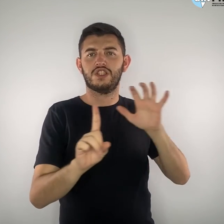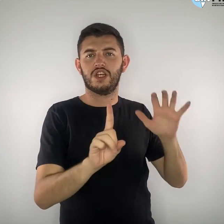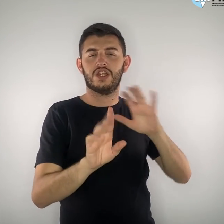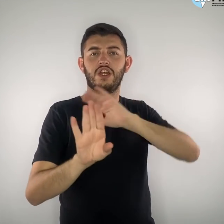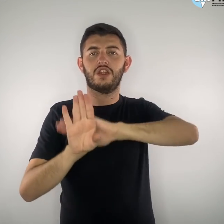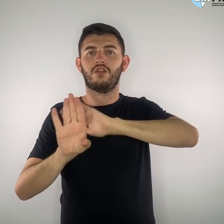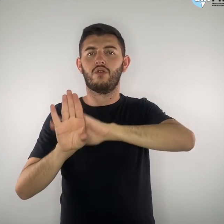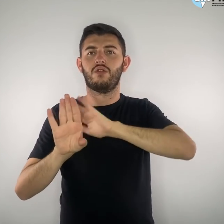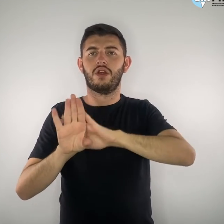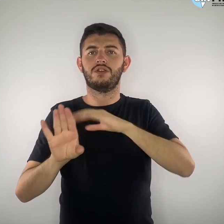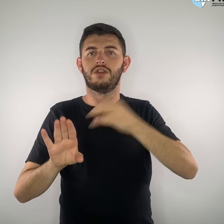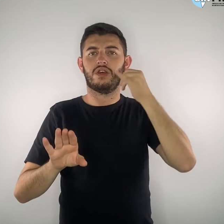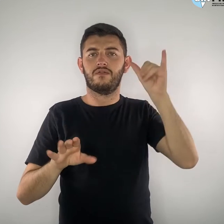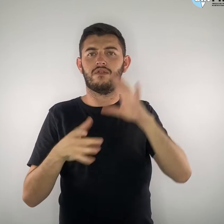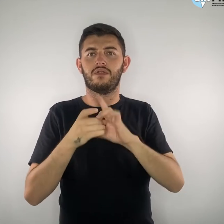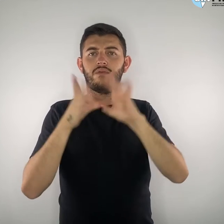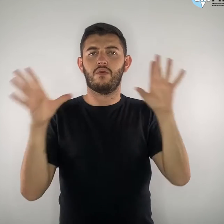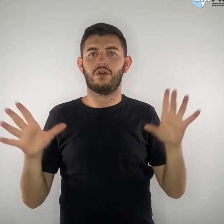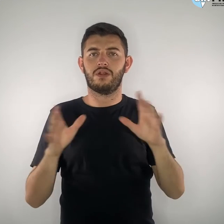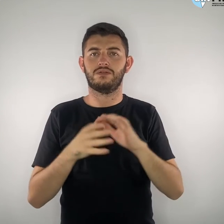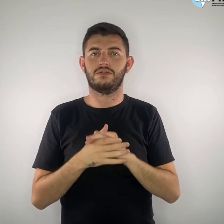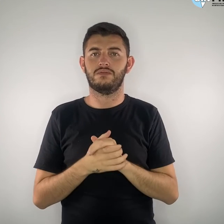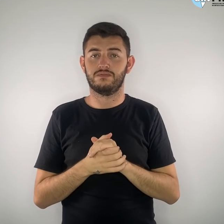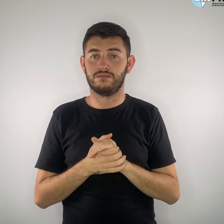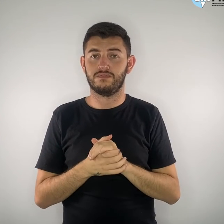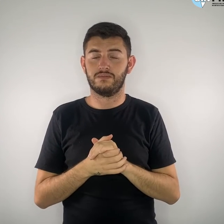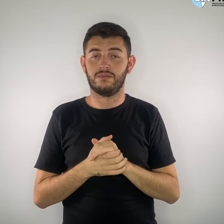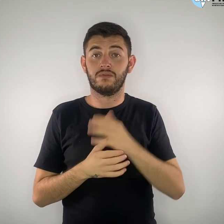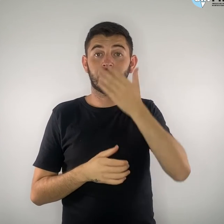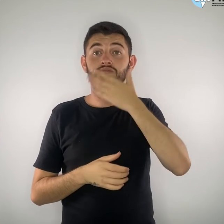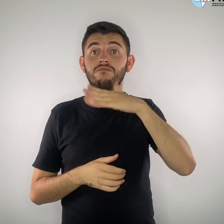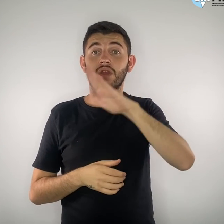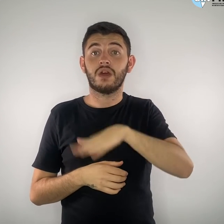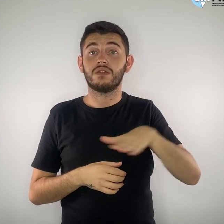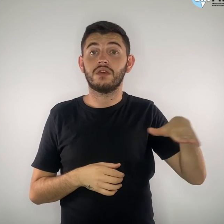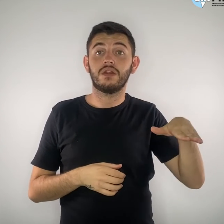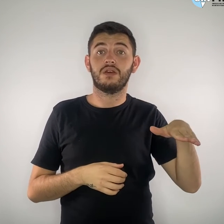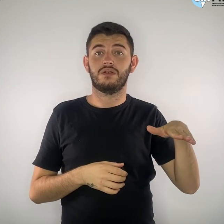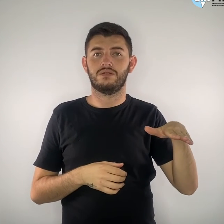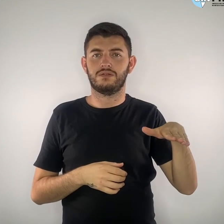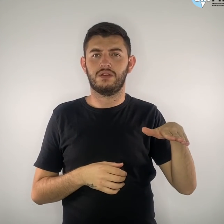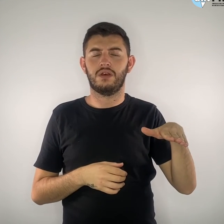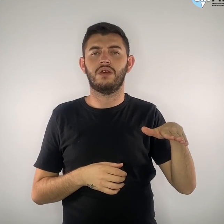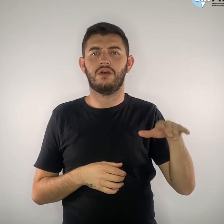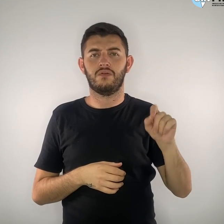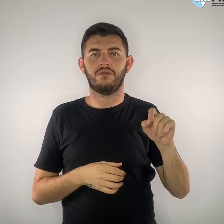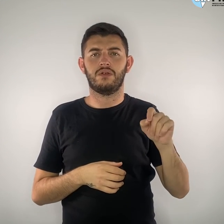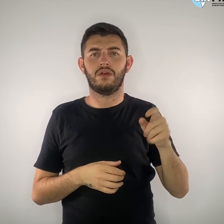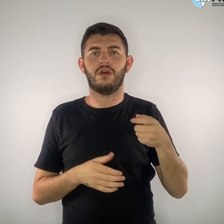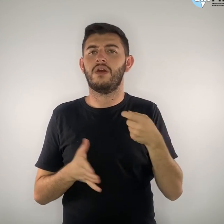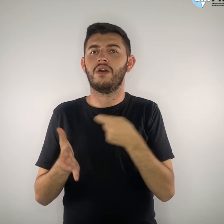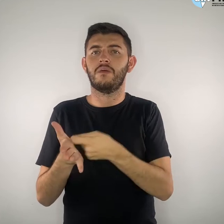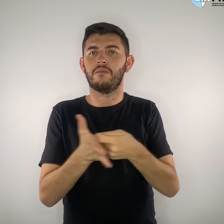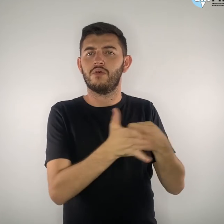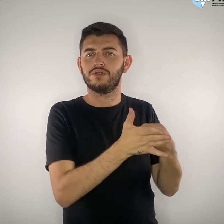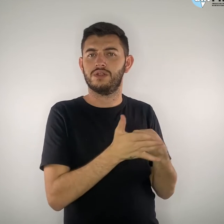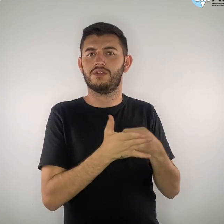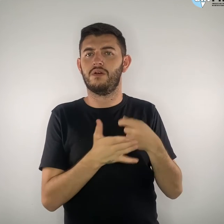antidemocrática. No caso das crianças, mais impor o pensamento único infringe